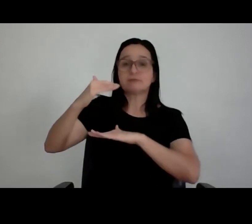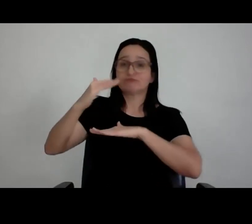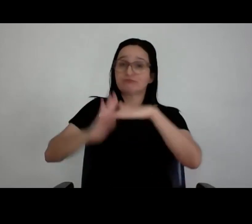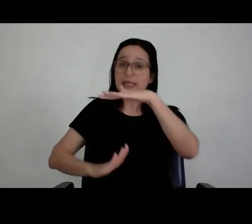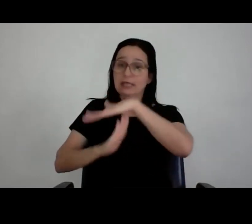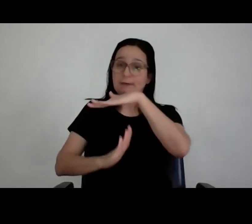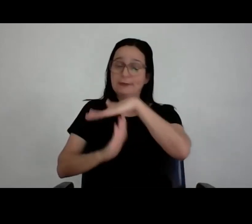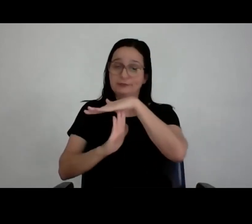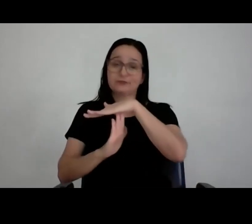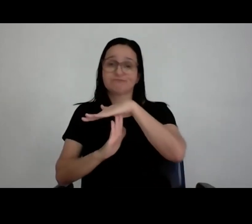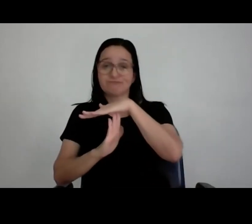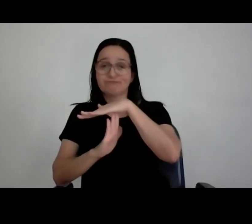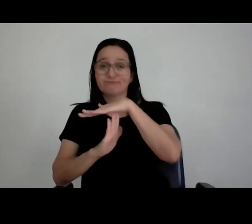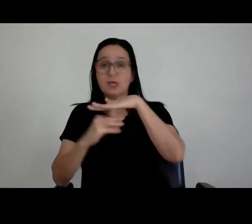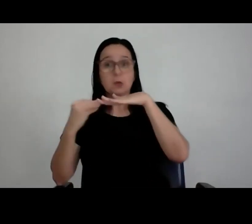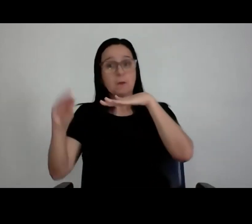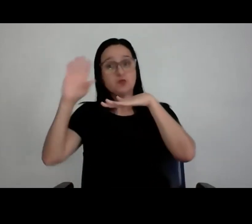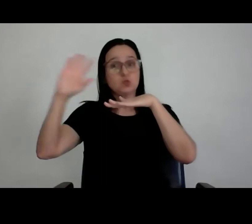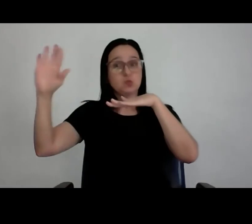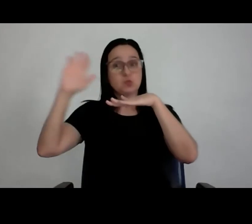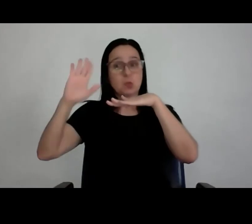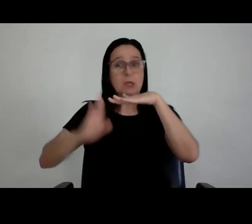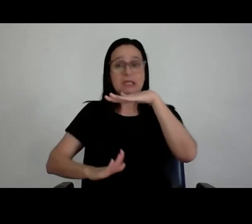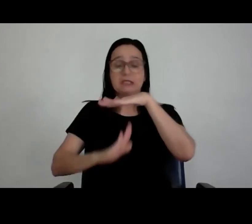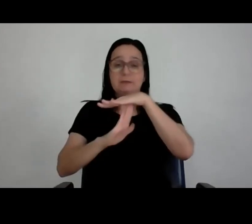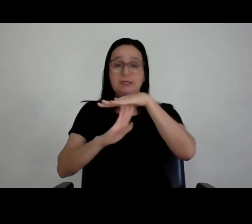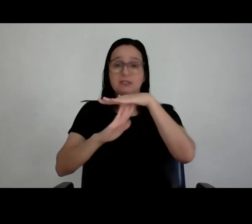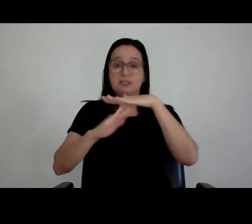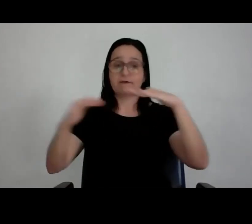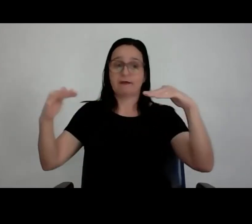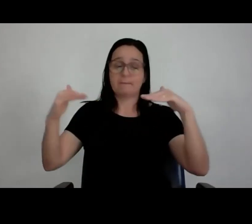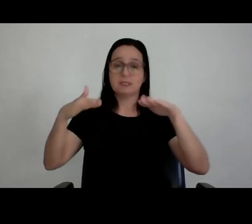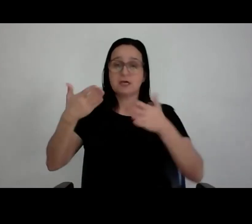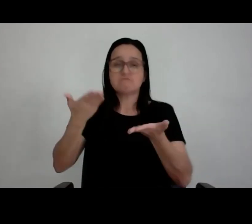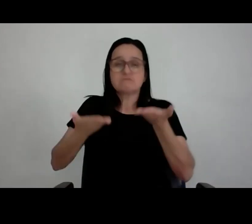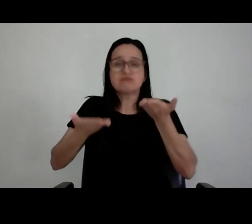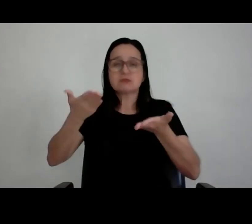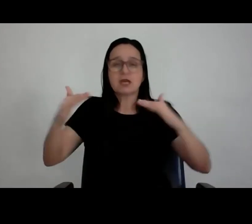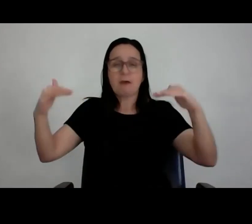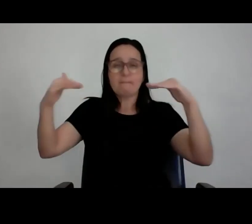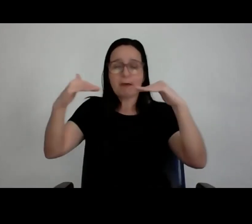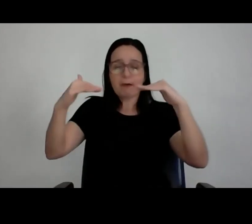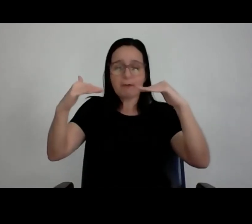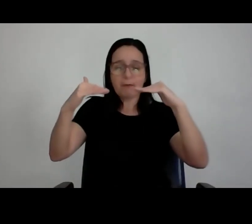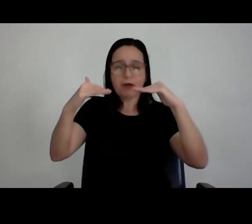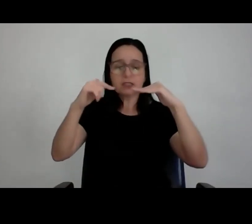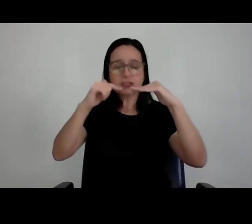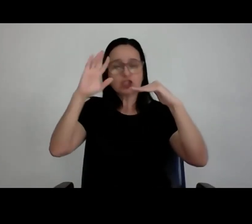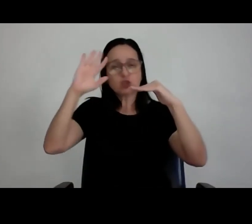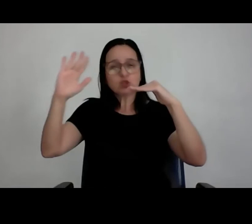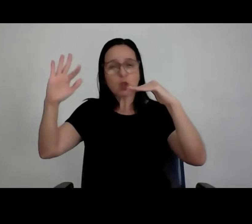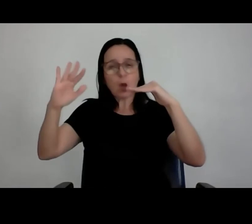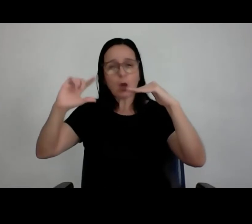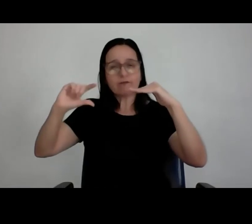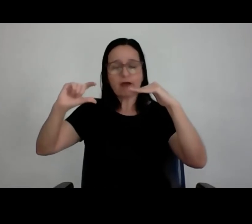realizar um sonho com aquele limite de verba? Essa ciência vai tornar você um... Você vai poder realizar o sonho de construir um projeto e